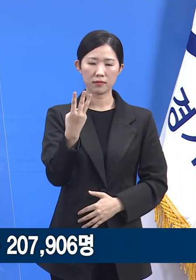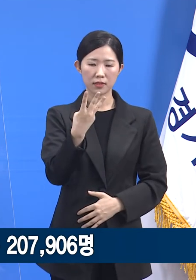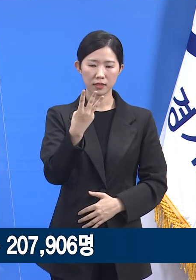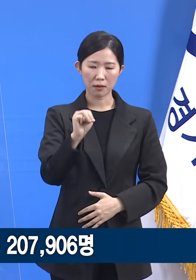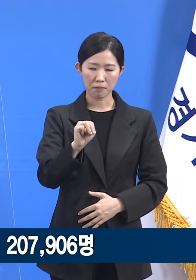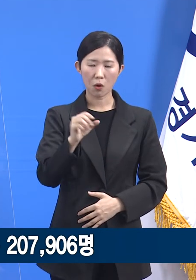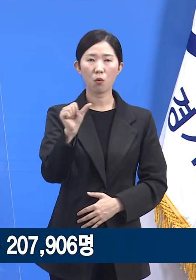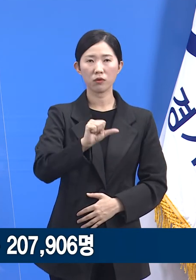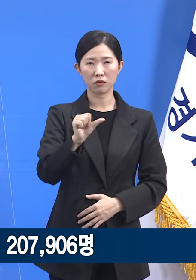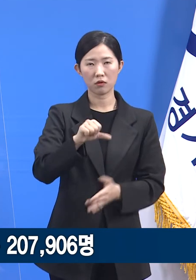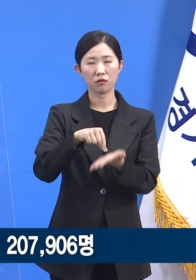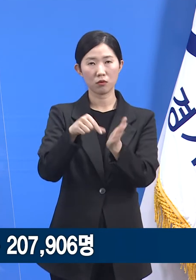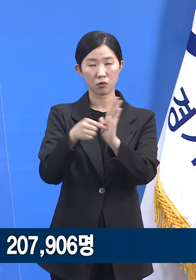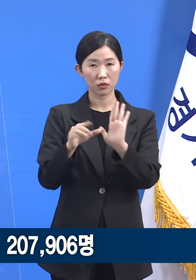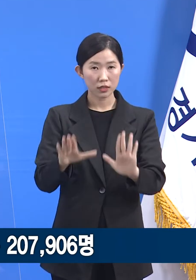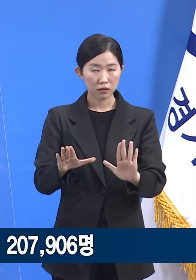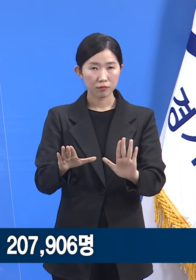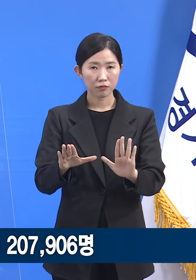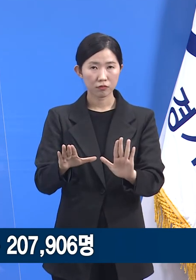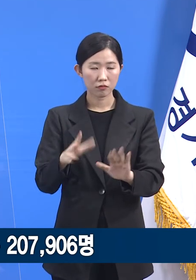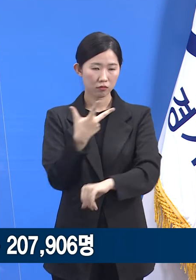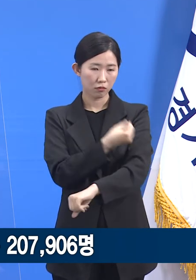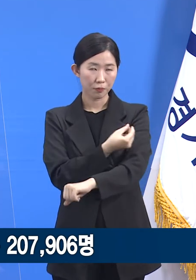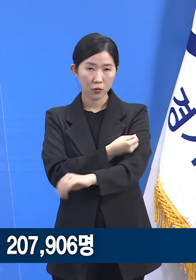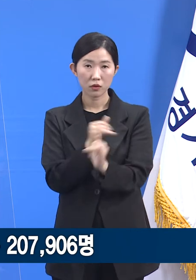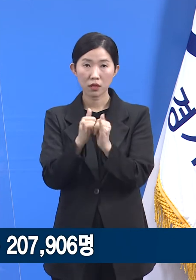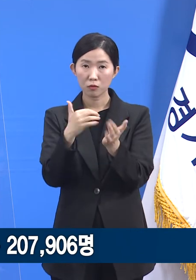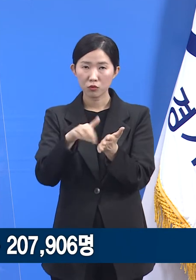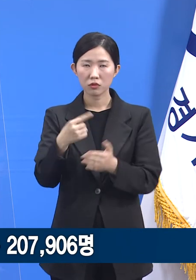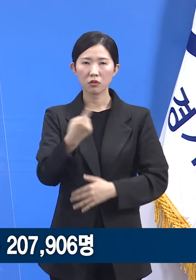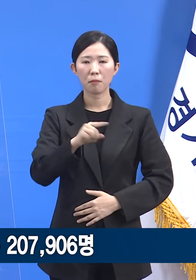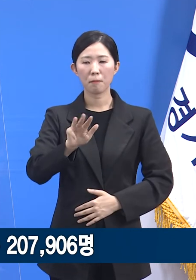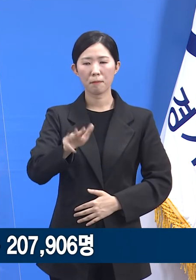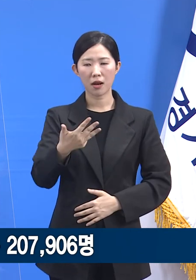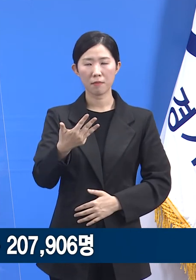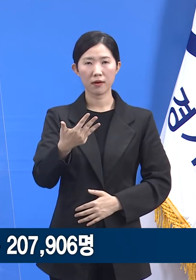누적 접종자는 현재 1,803명입니다.